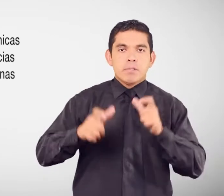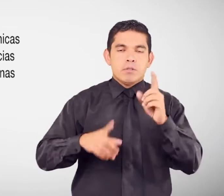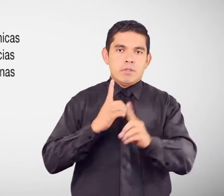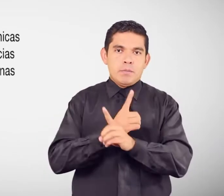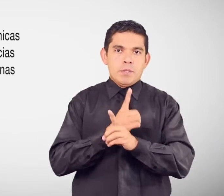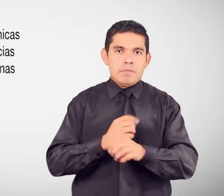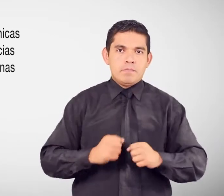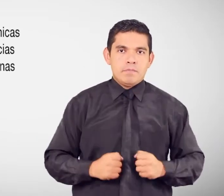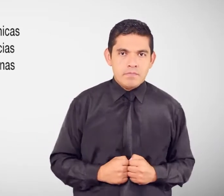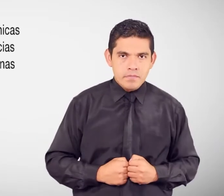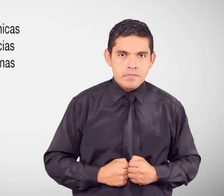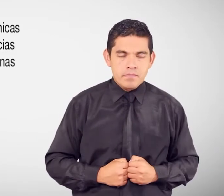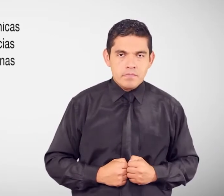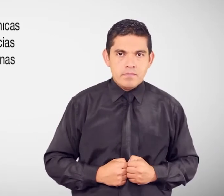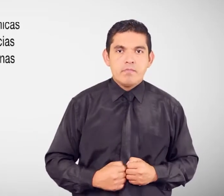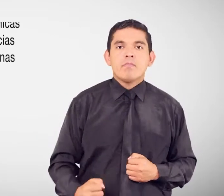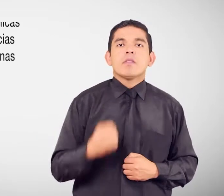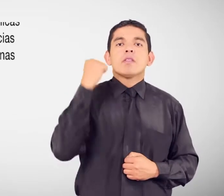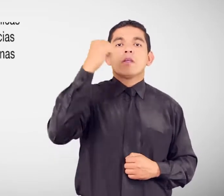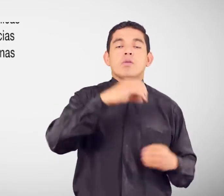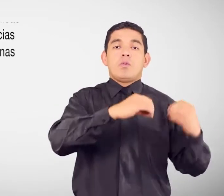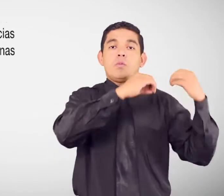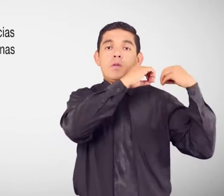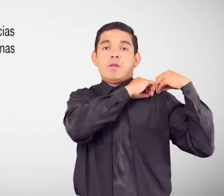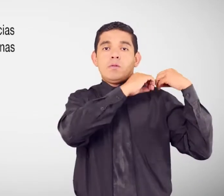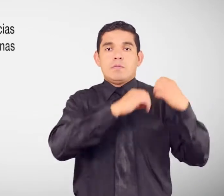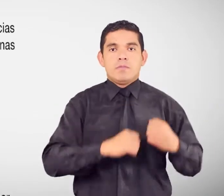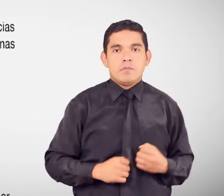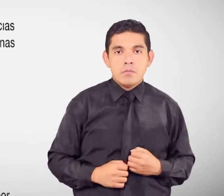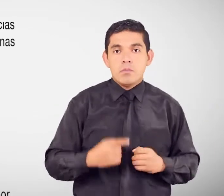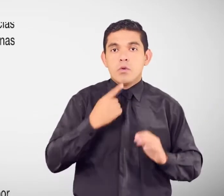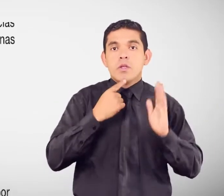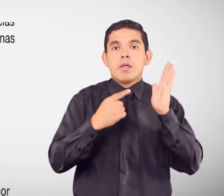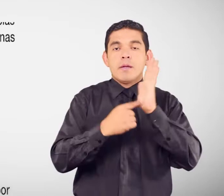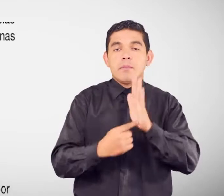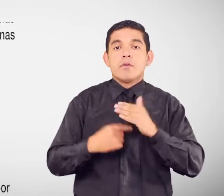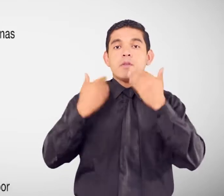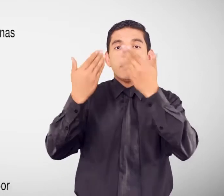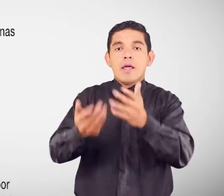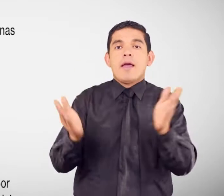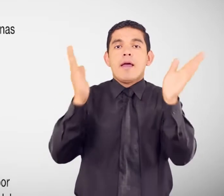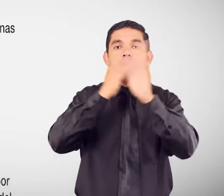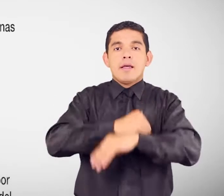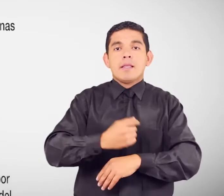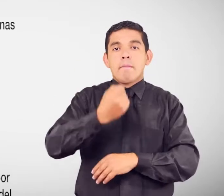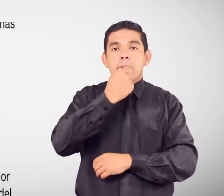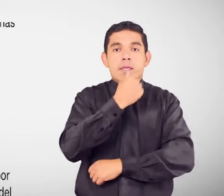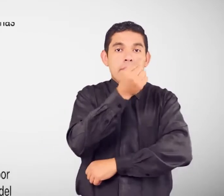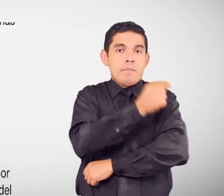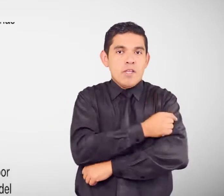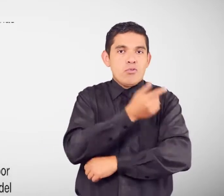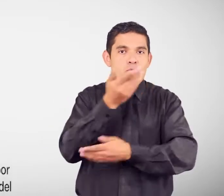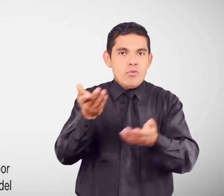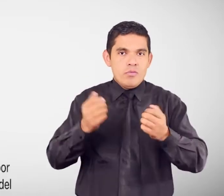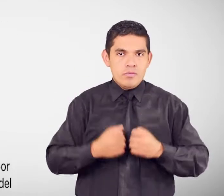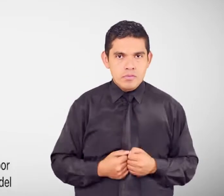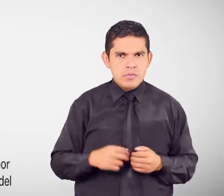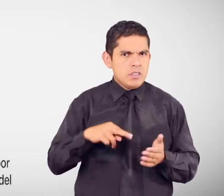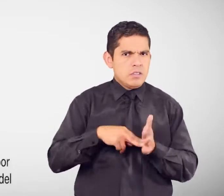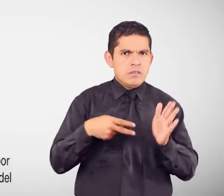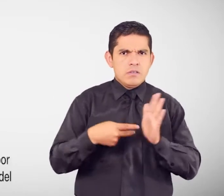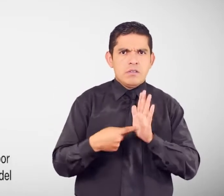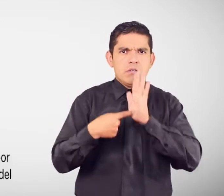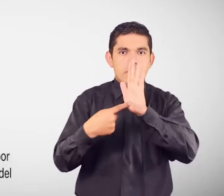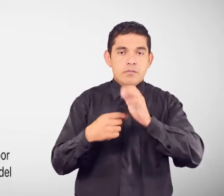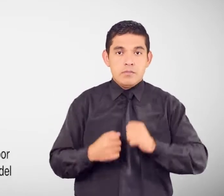Derechos Y obligaciones Entrega gratuita De medicamentos E insumos médicos ¿En qué consiste? Es un